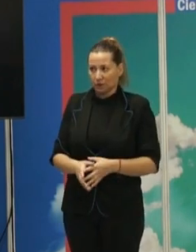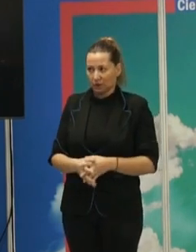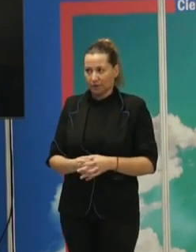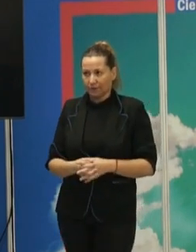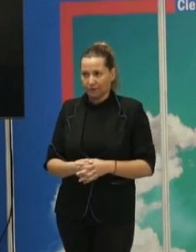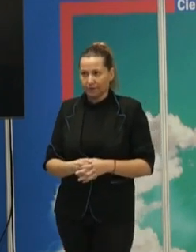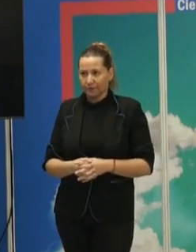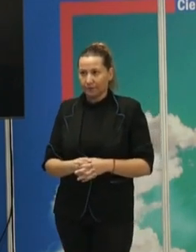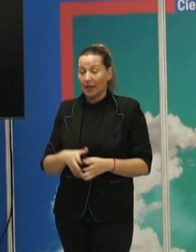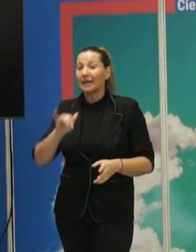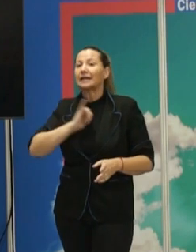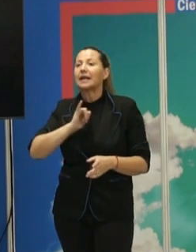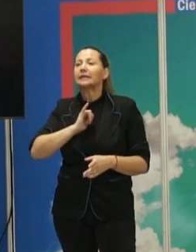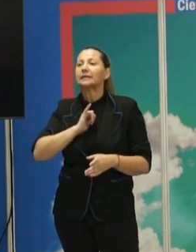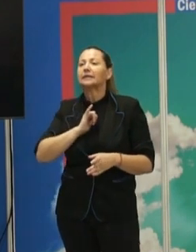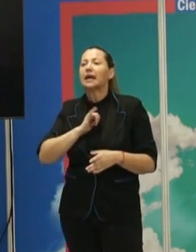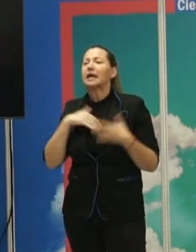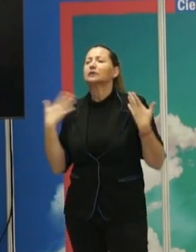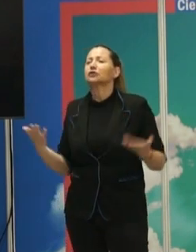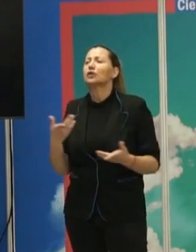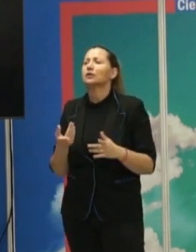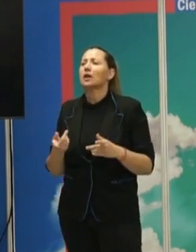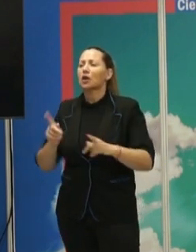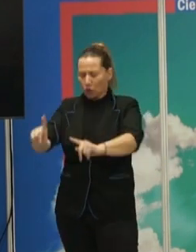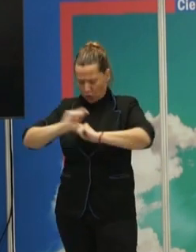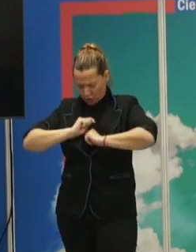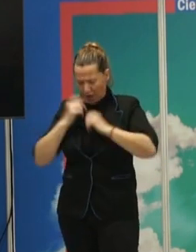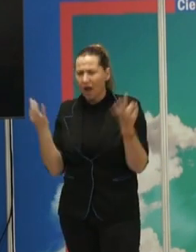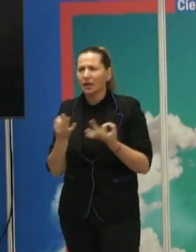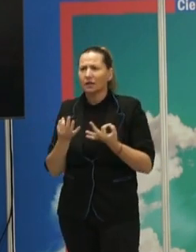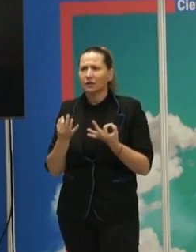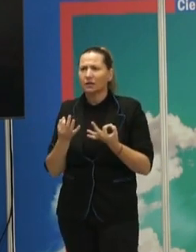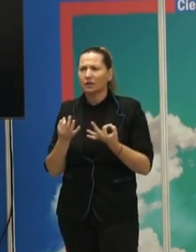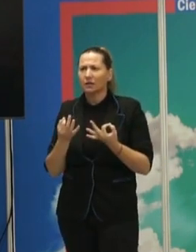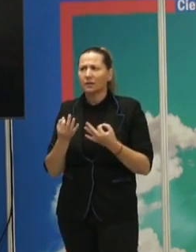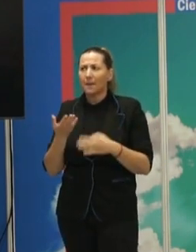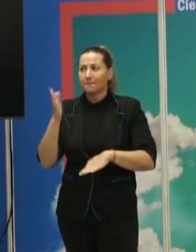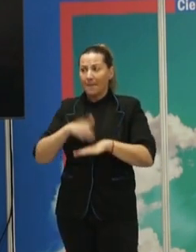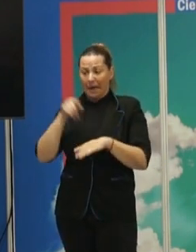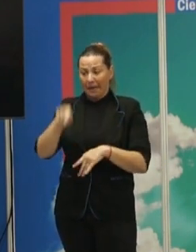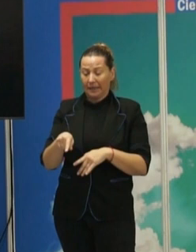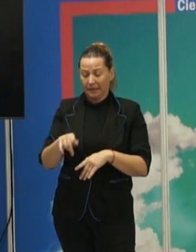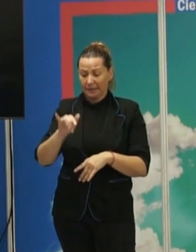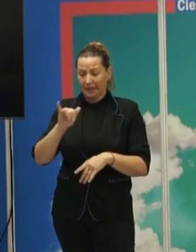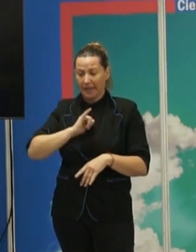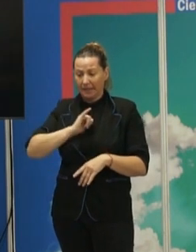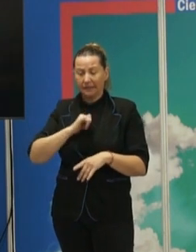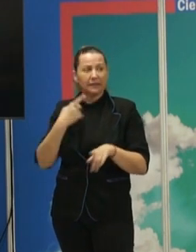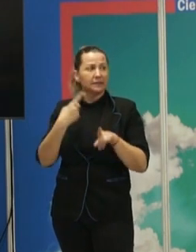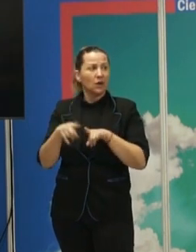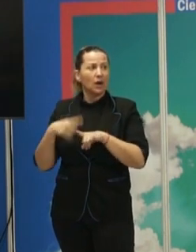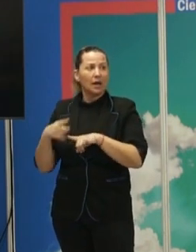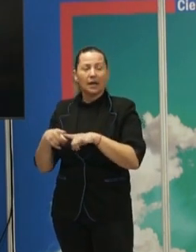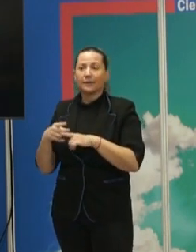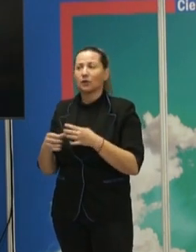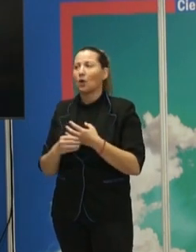¿Qué ofrece la identidad entonces para que sea un elemento que está presente? Todo el mundo se identifica de alguna